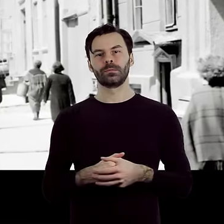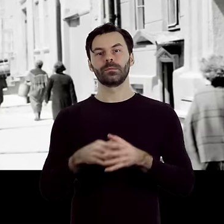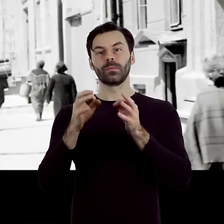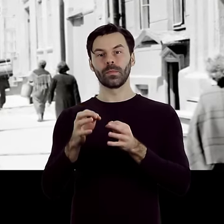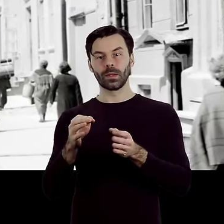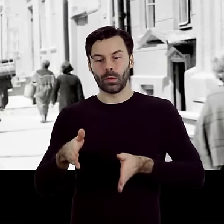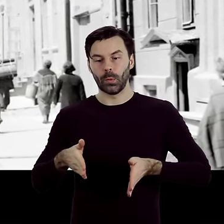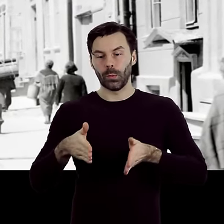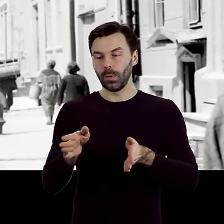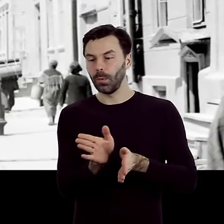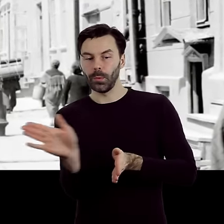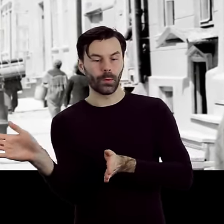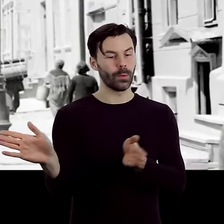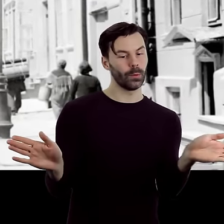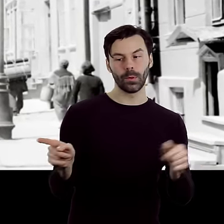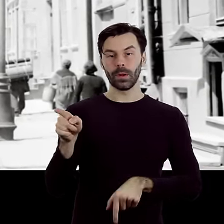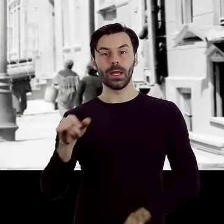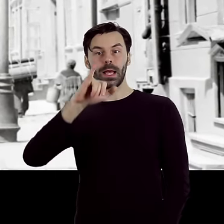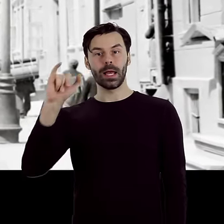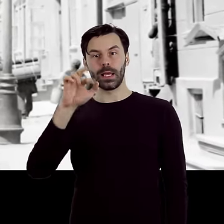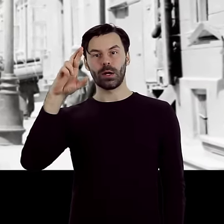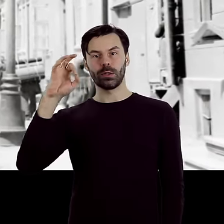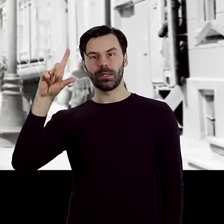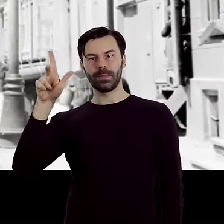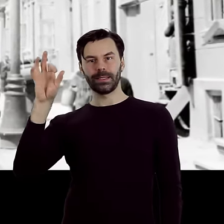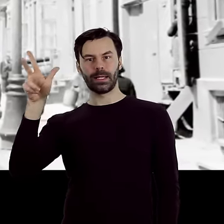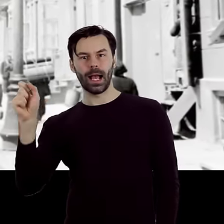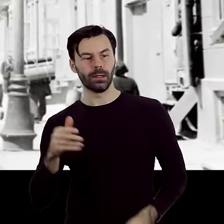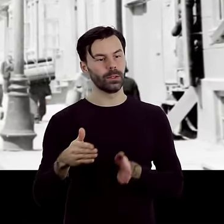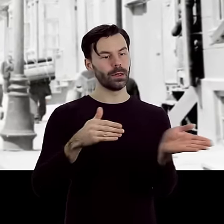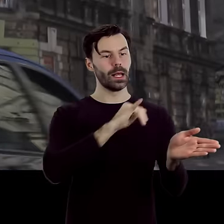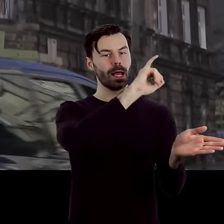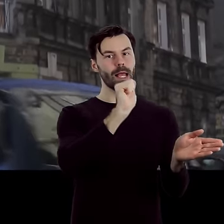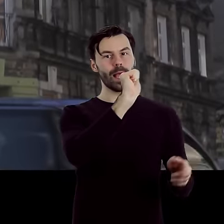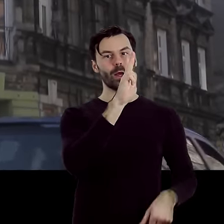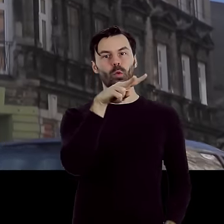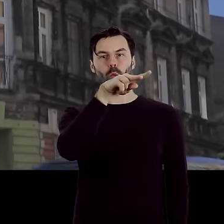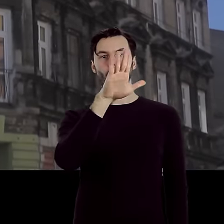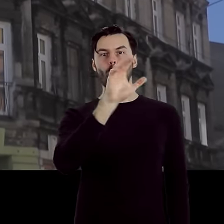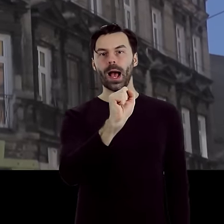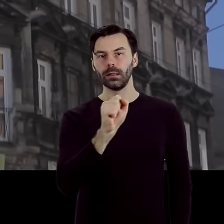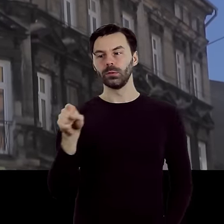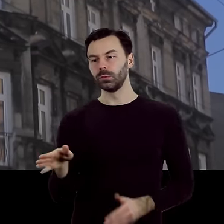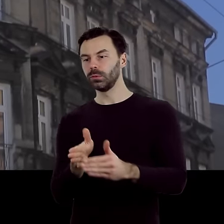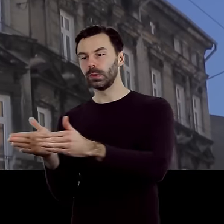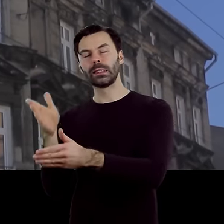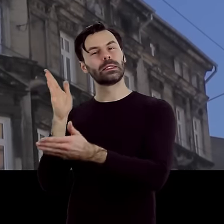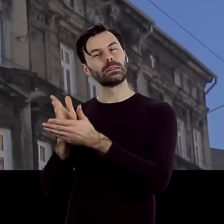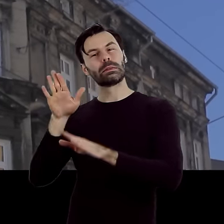Odchodziły od niej dwie krótsze ulice – Jerozolimska i Jakuba. Po Jerozolimskiej pozostała jedynie narożna